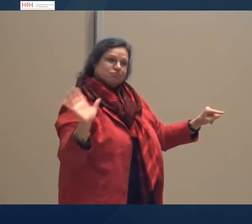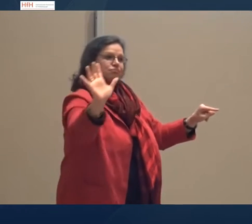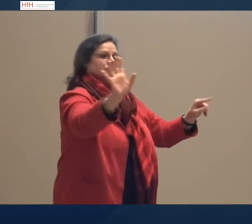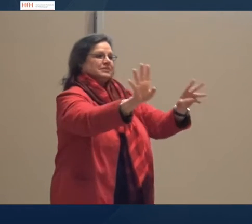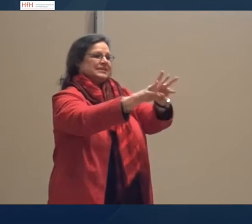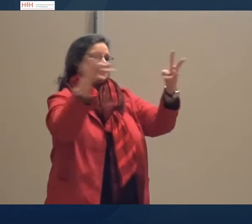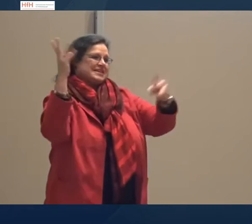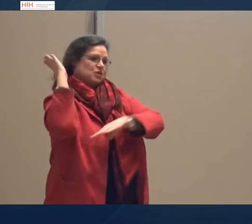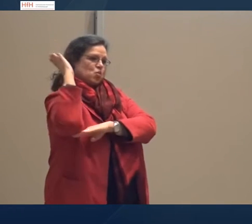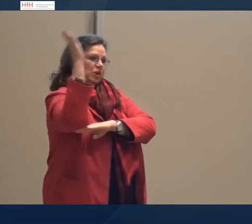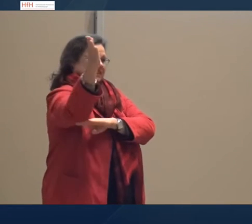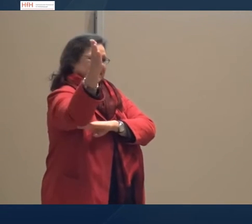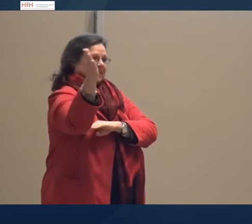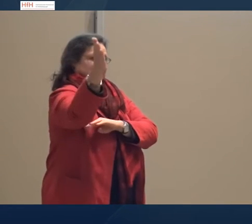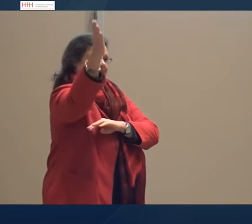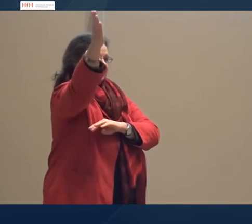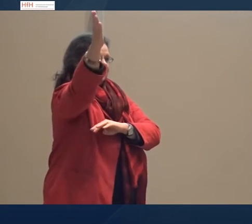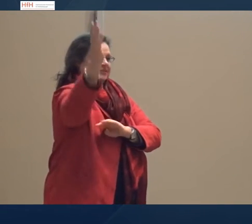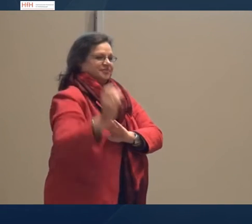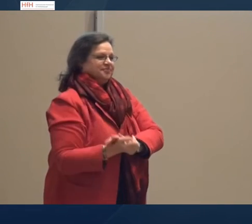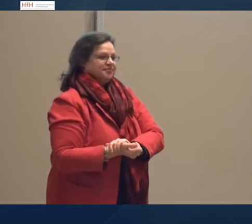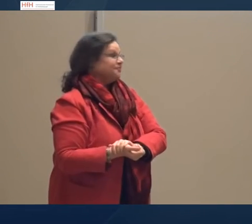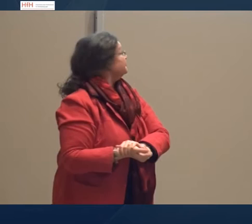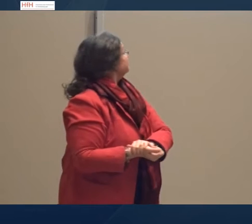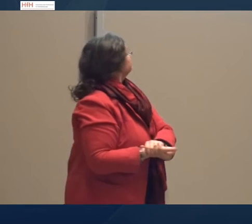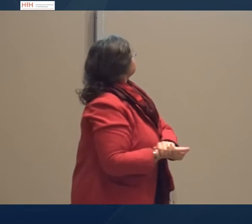und wirklich GER orientiert diese Grundlage nutzen und weiter verbreiten.